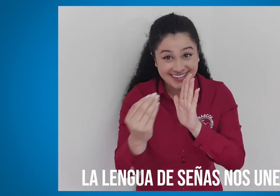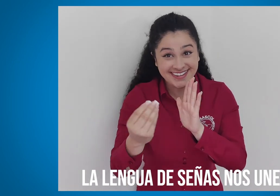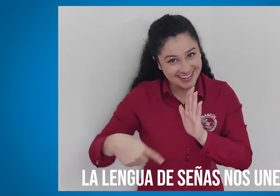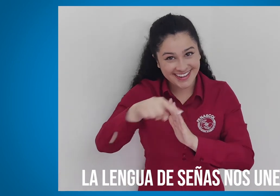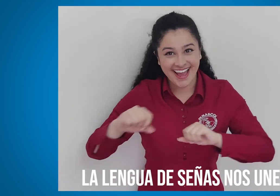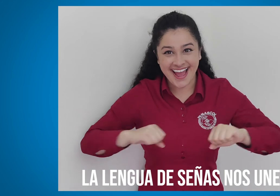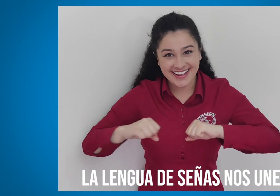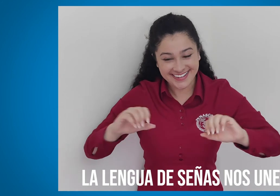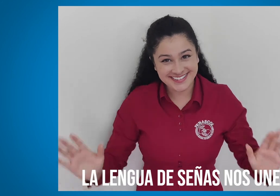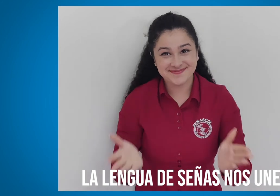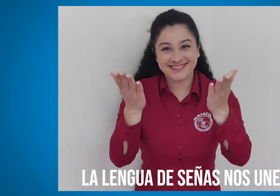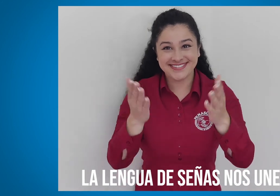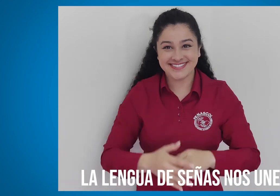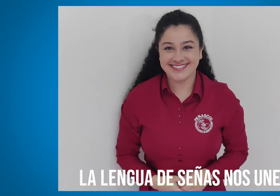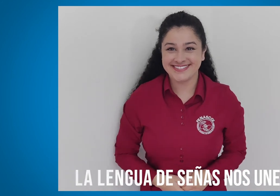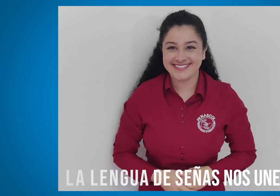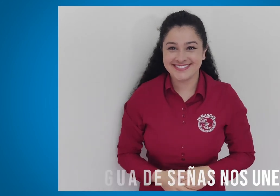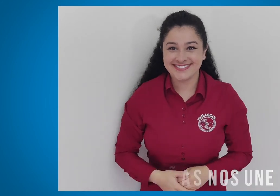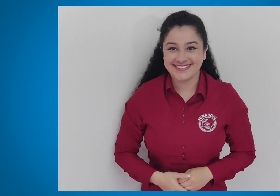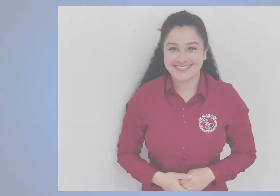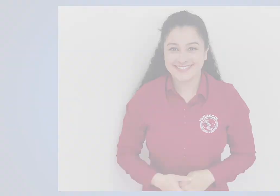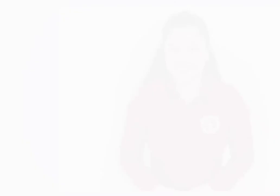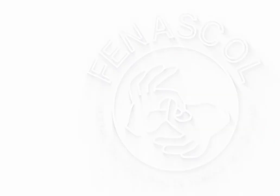¡Ánimo! ¡Súmate al reto! ¡Hazlo!